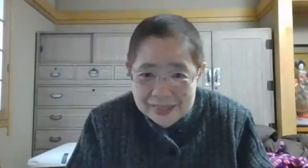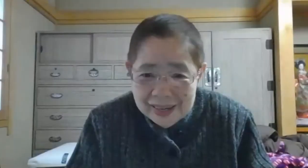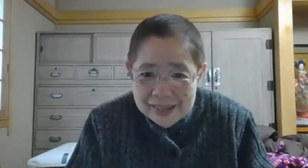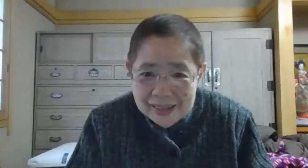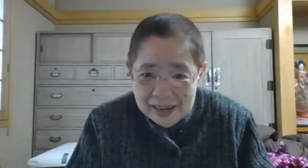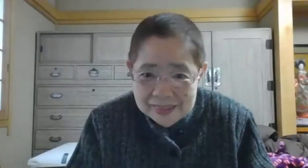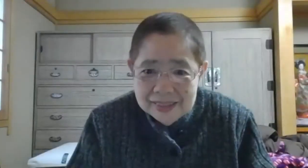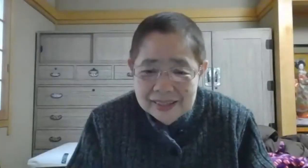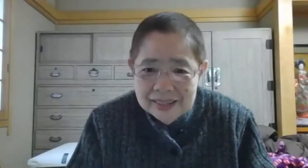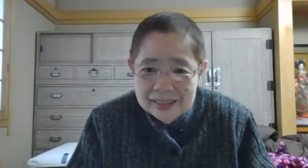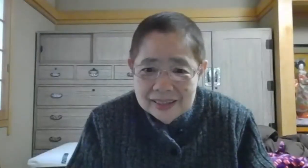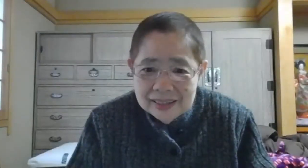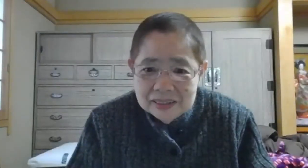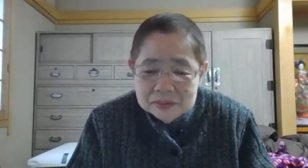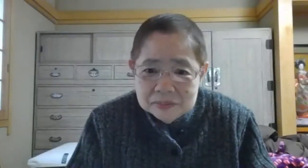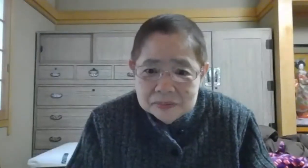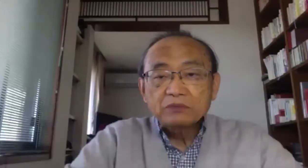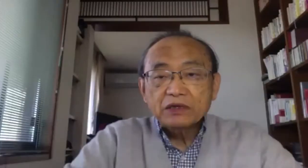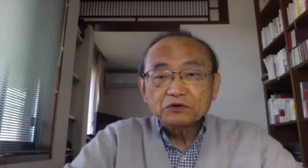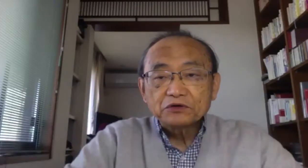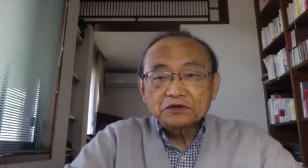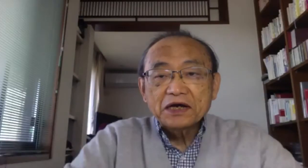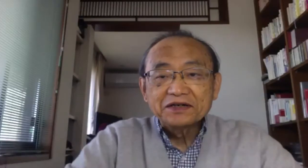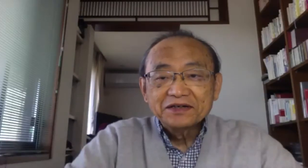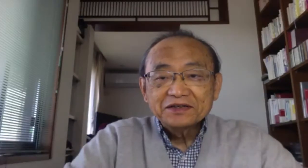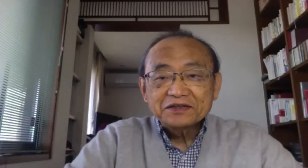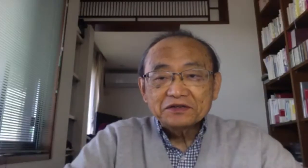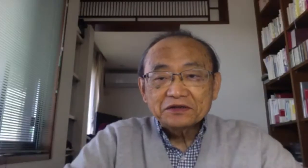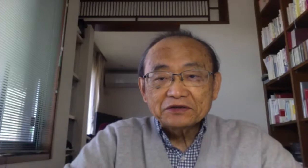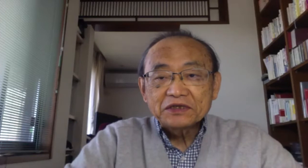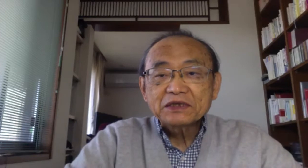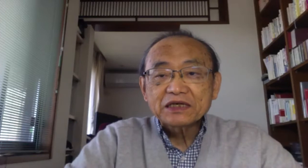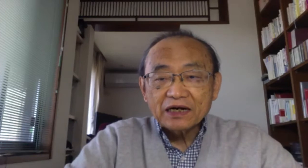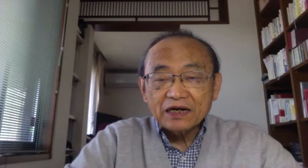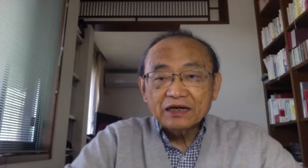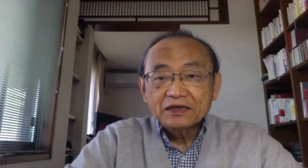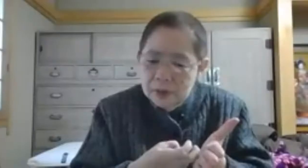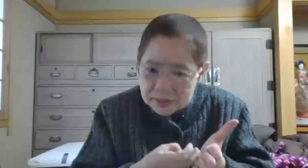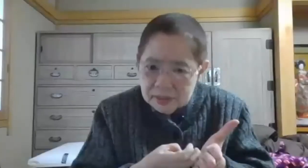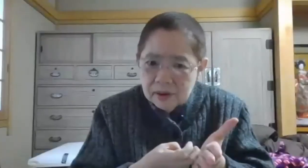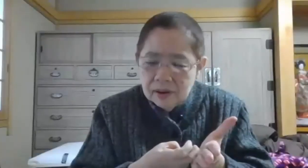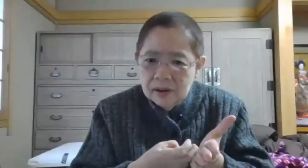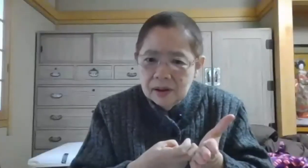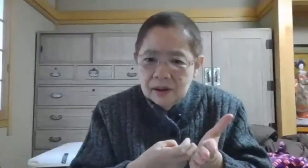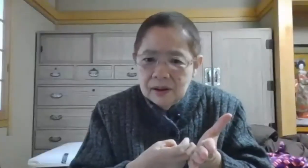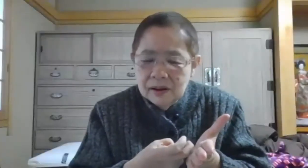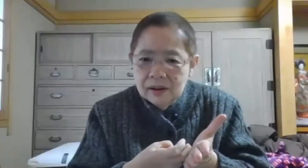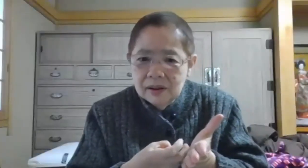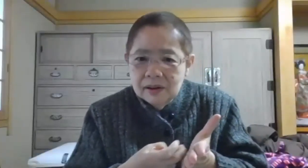法律の名前を言いますから法律?難しいでしょう